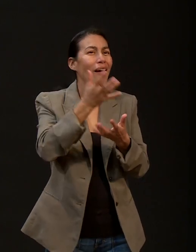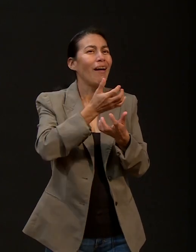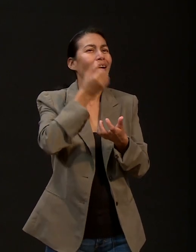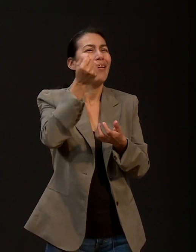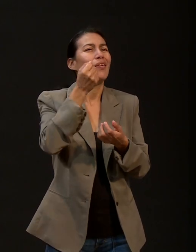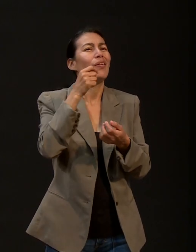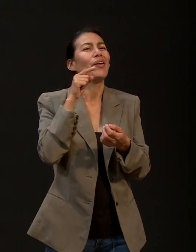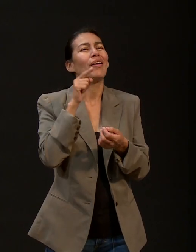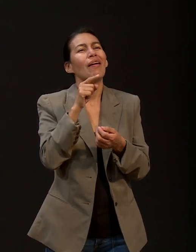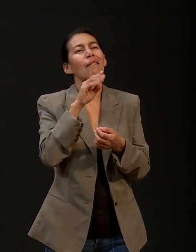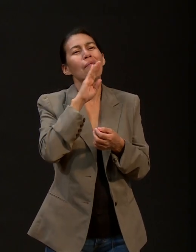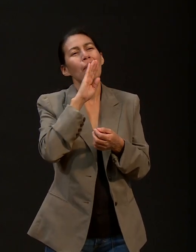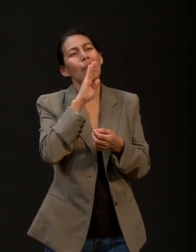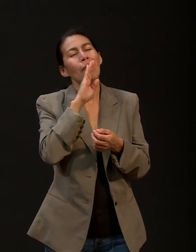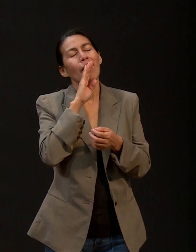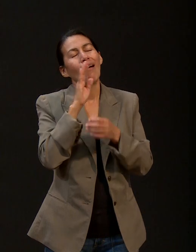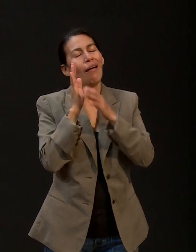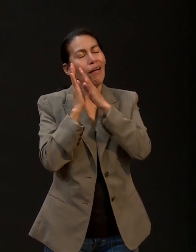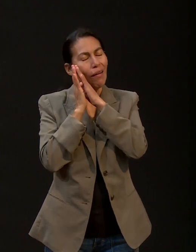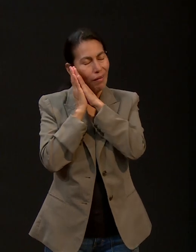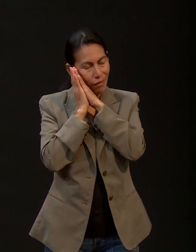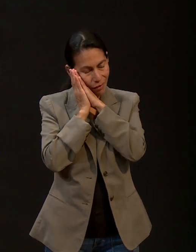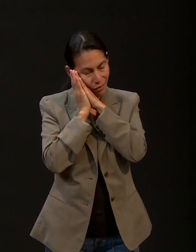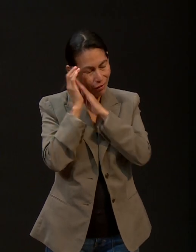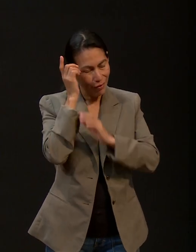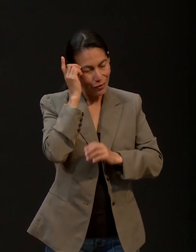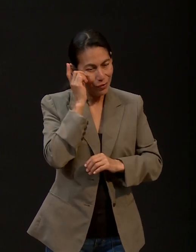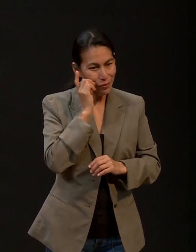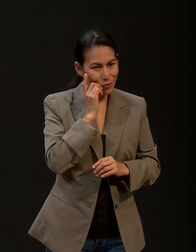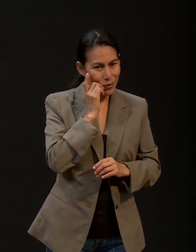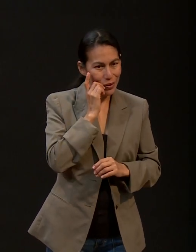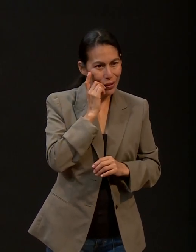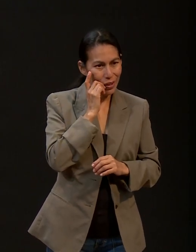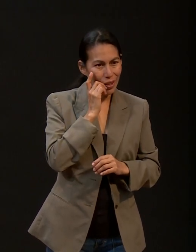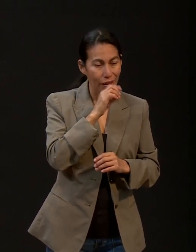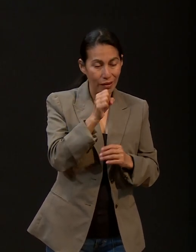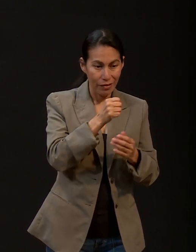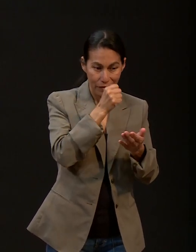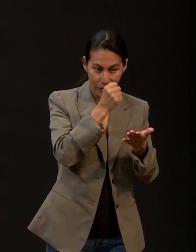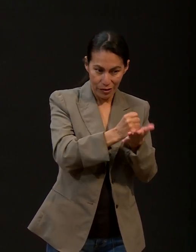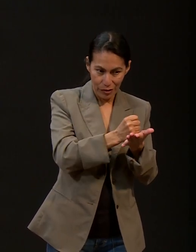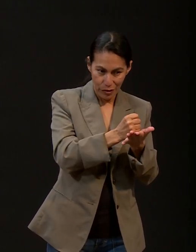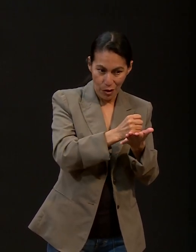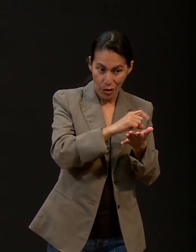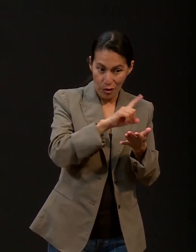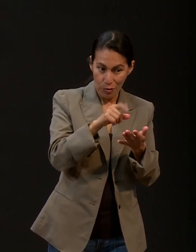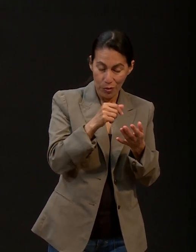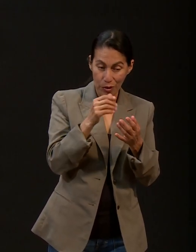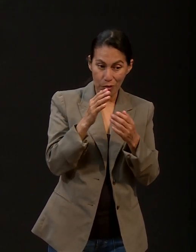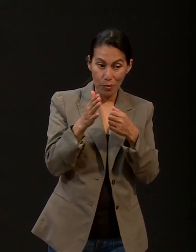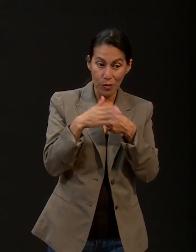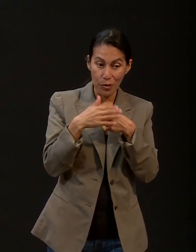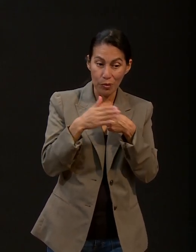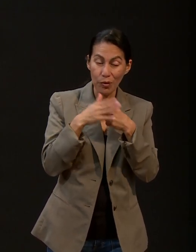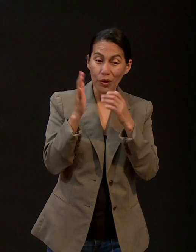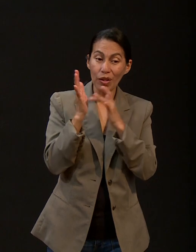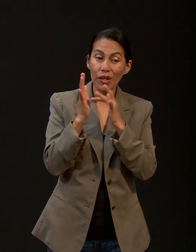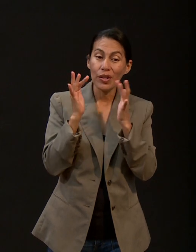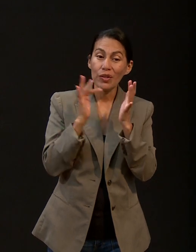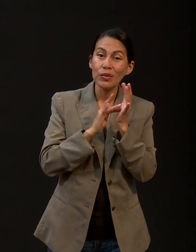reino de Dios. Está su alma sellada con el sello del Dios vivo para aquel día maravilloso. Ahora los vivos son